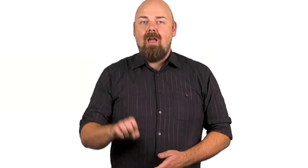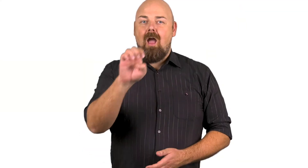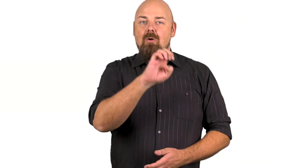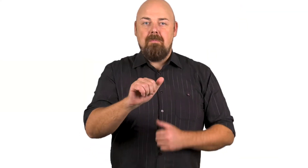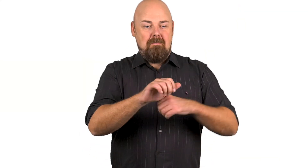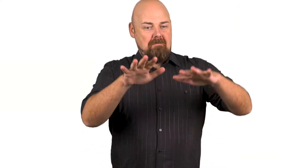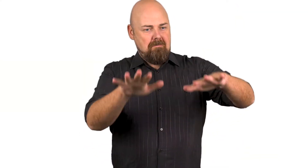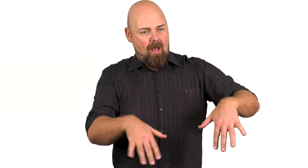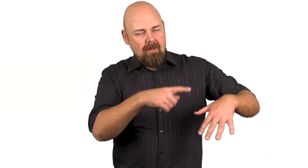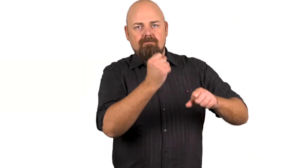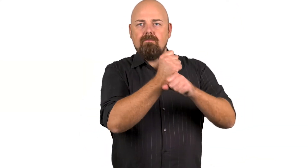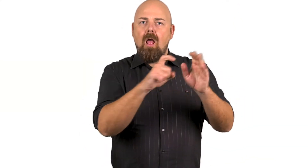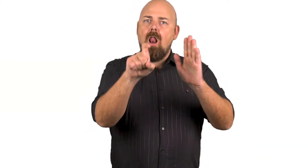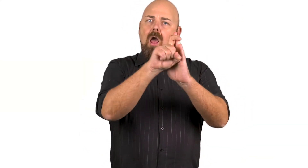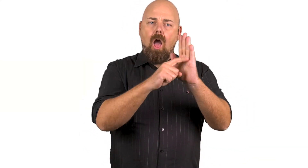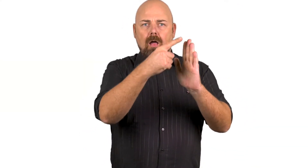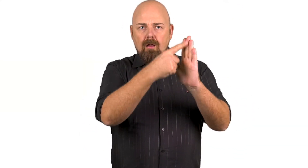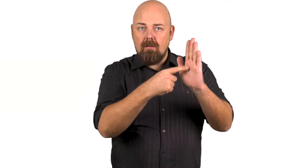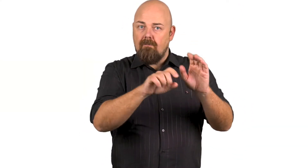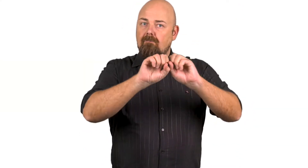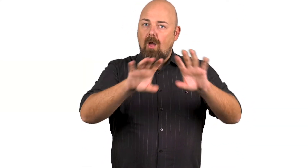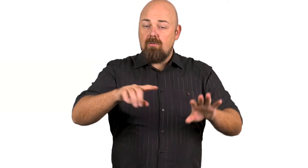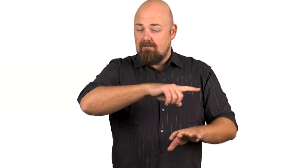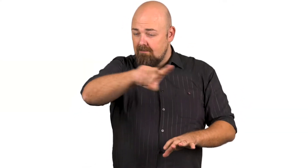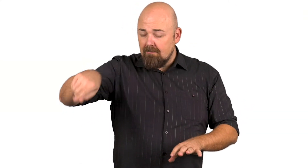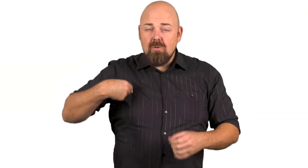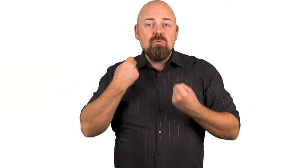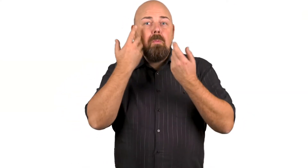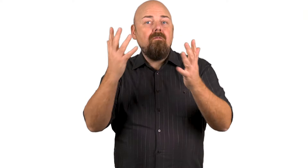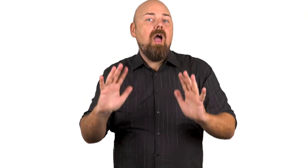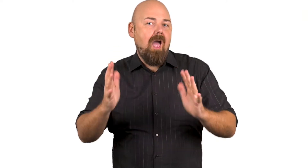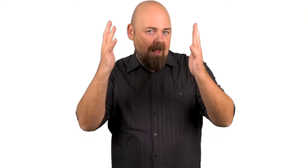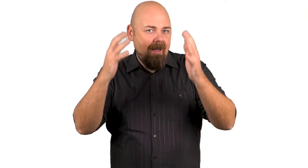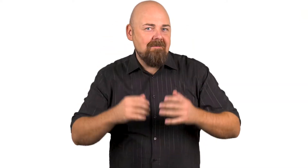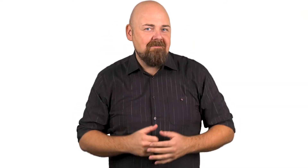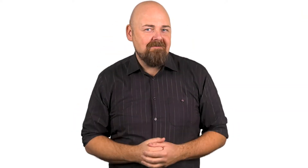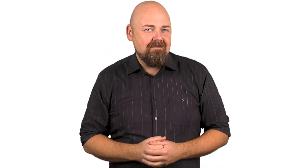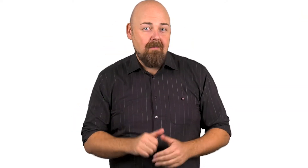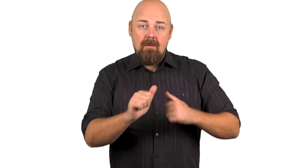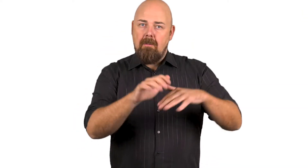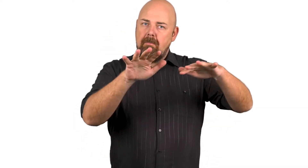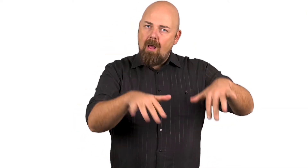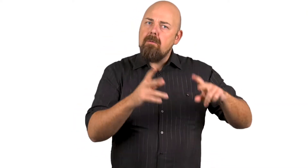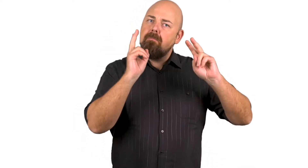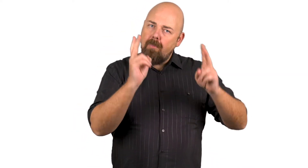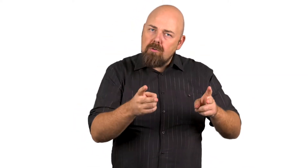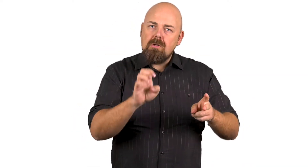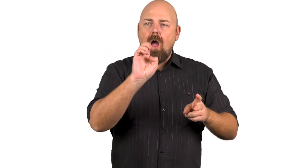Euroopan parlamentti säätää lakeja, jotka vaikuttavat päivittäiseen elämäämme. Parlamentti myös